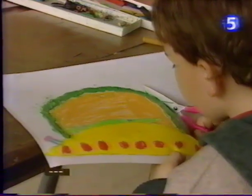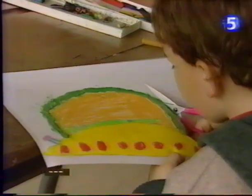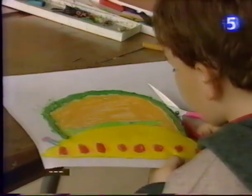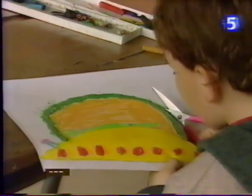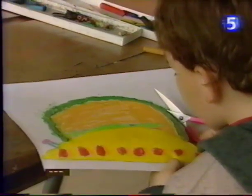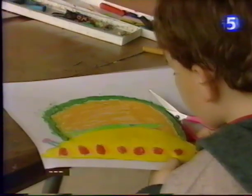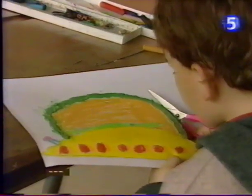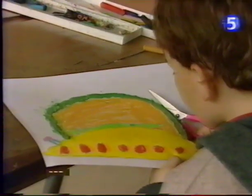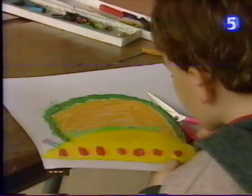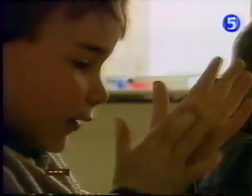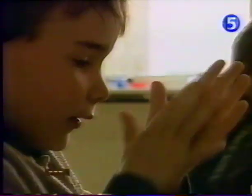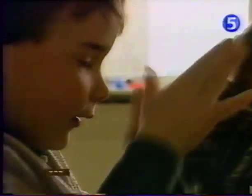C'est bravo.